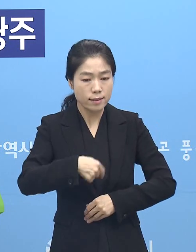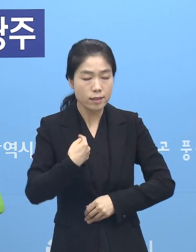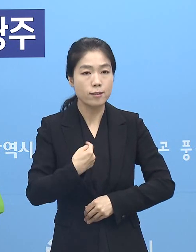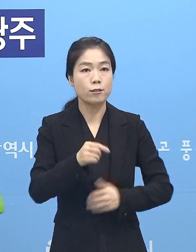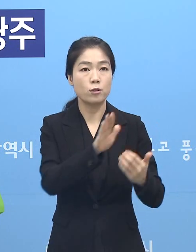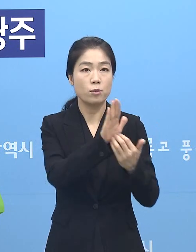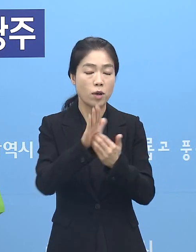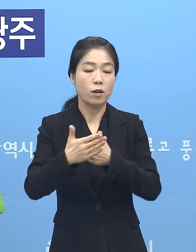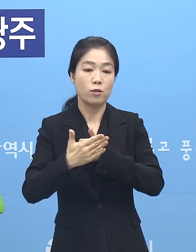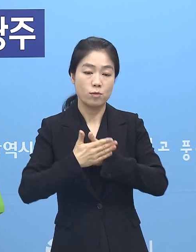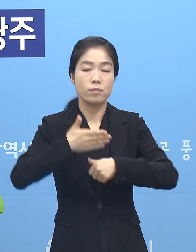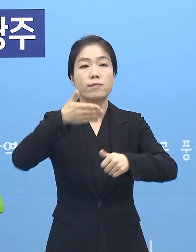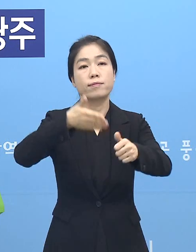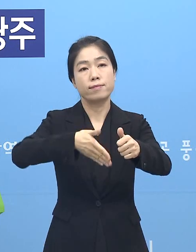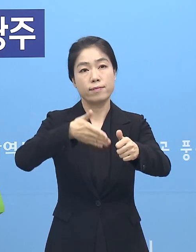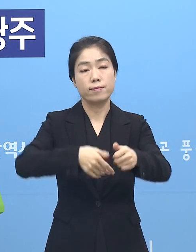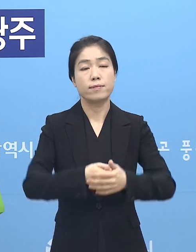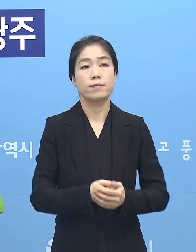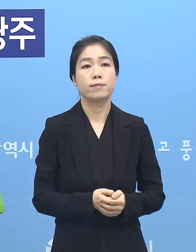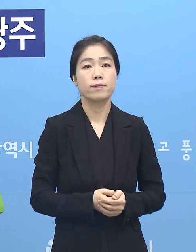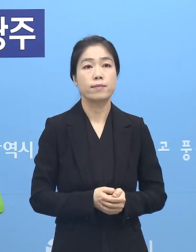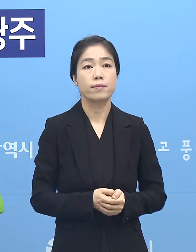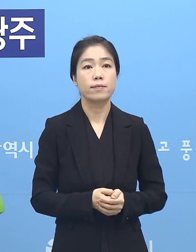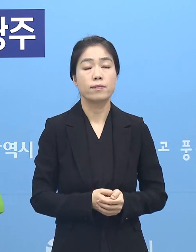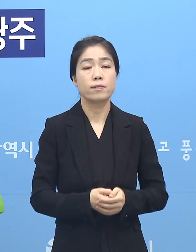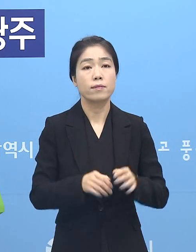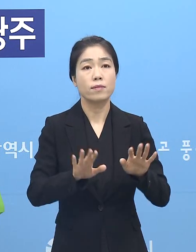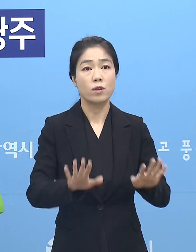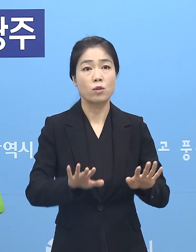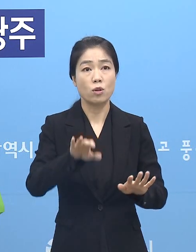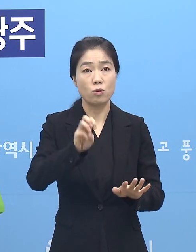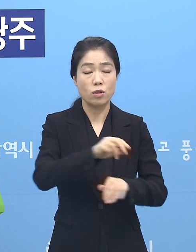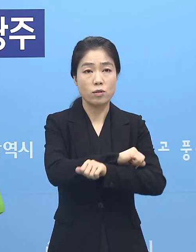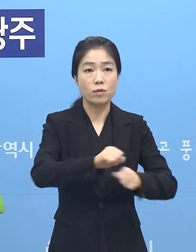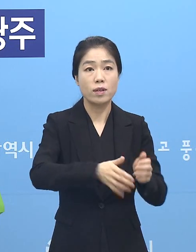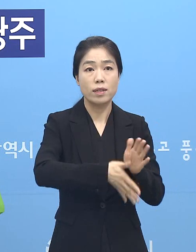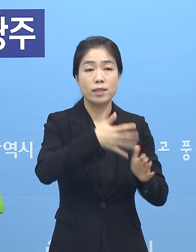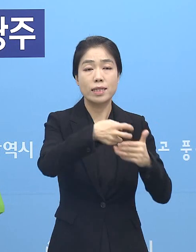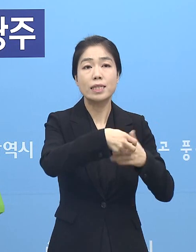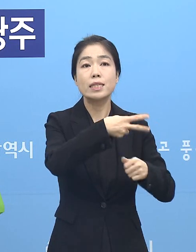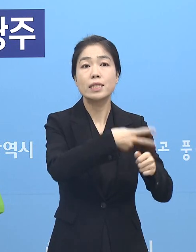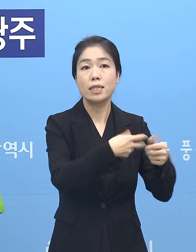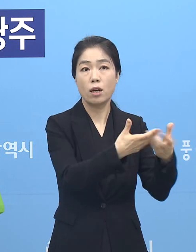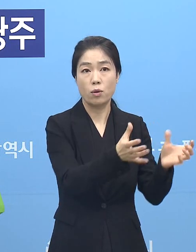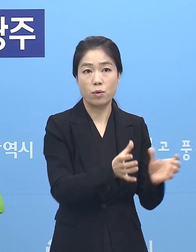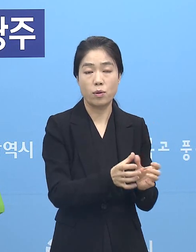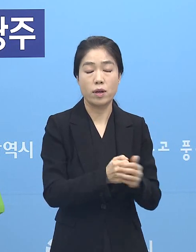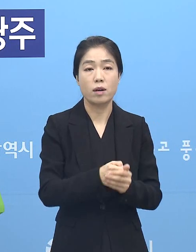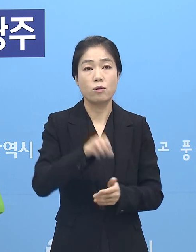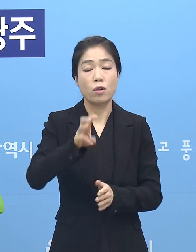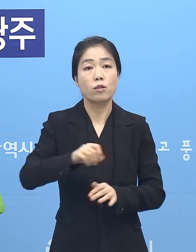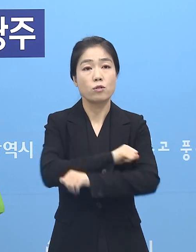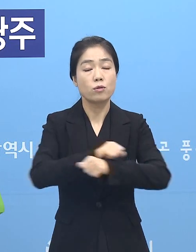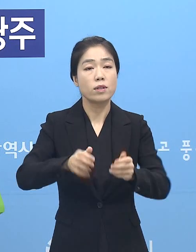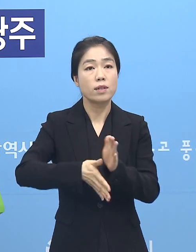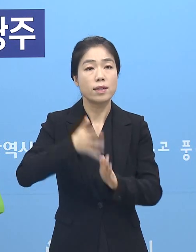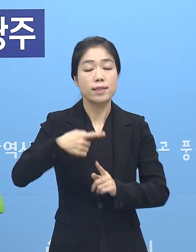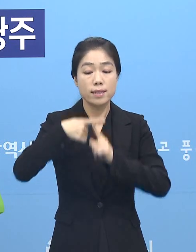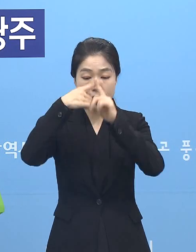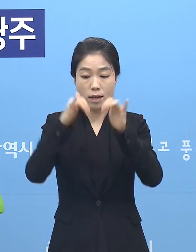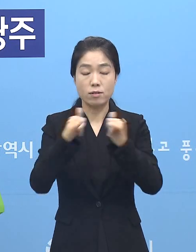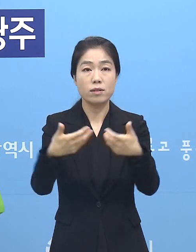방역협조를 부탁드립니다. 오늘 강주광역시 의사회와 강주광역시